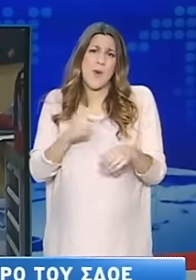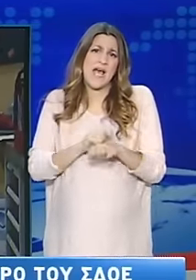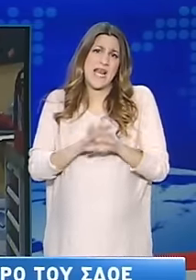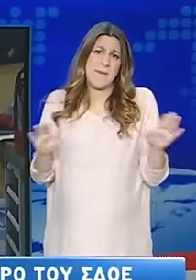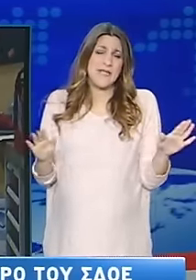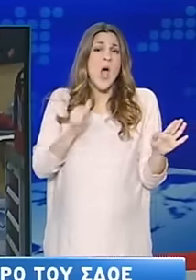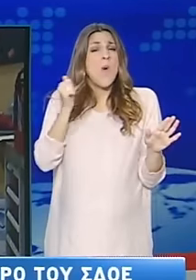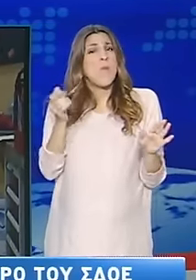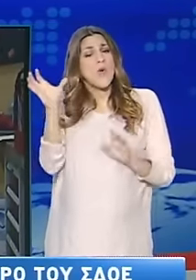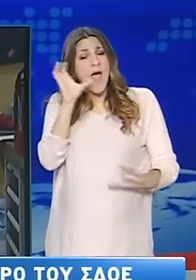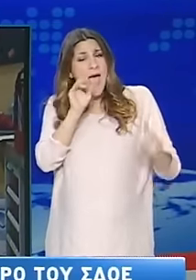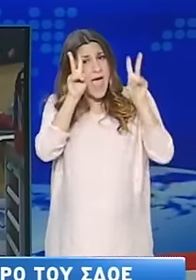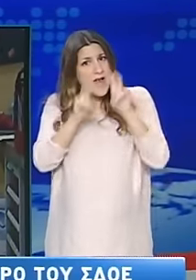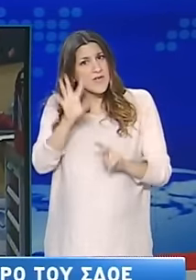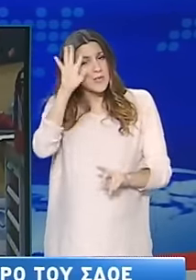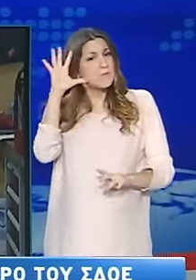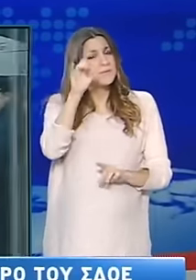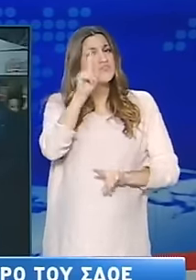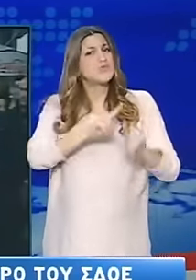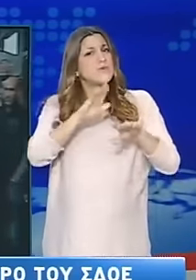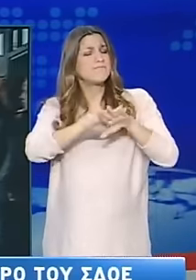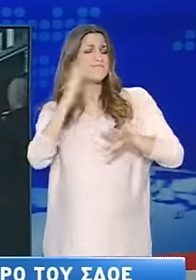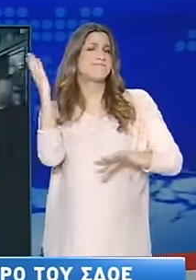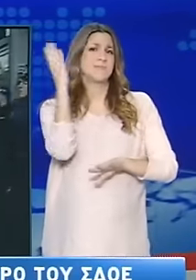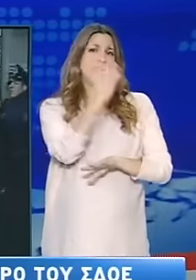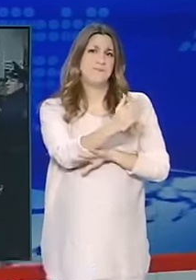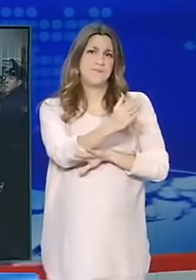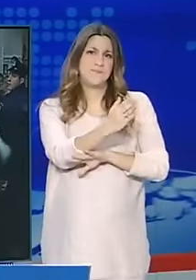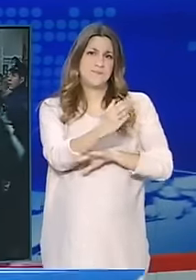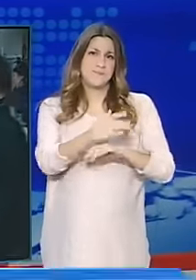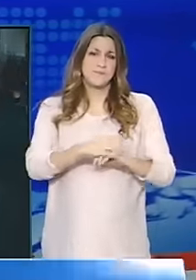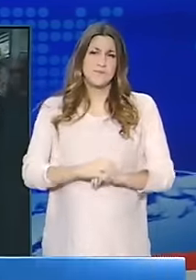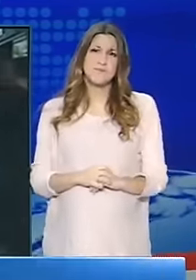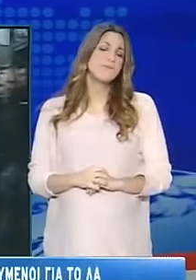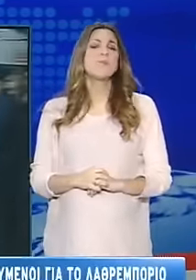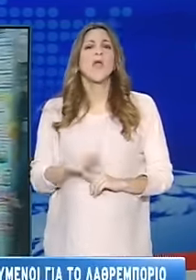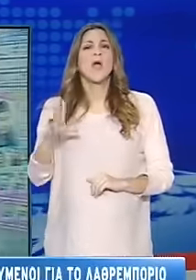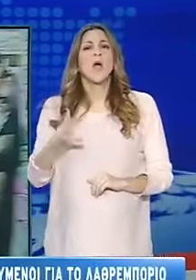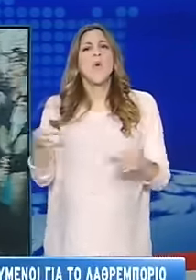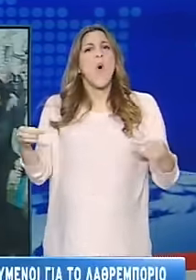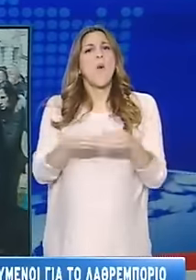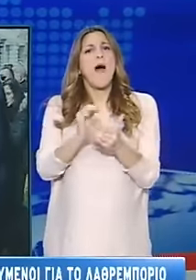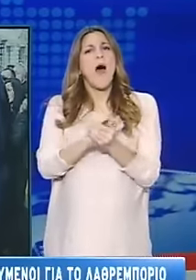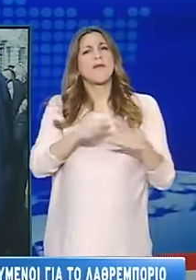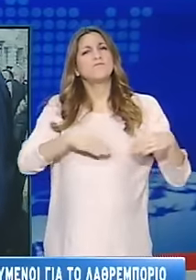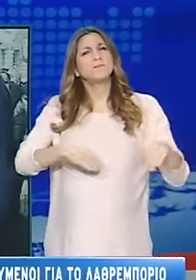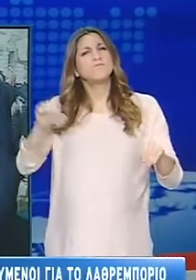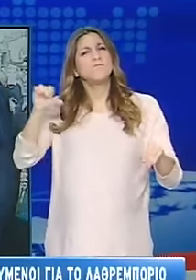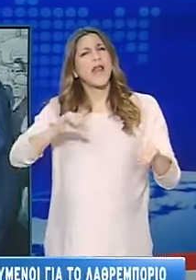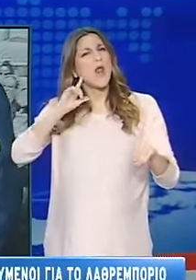καταλογιστούν ποινικές κυρώσεις. Στην φυλακή οδηγούνται σήμερα οι πέντε κατηγορούμενοι για την υπόθεση που έχουν κρυθεί προφυλακιστέοι, μεταξύ των